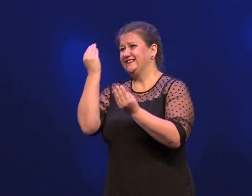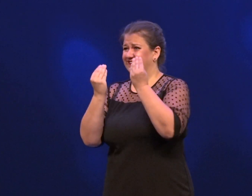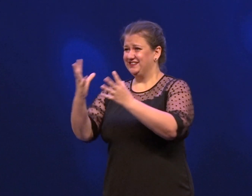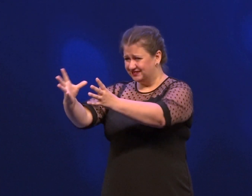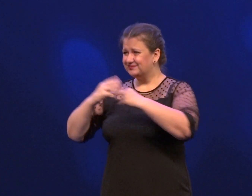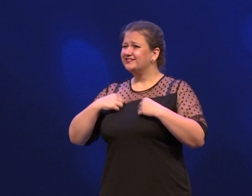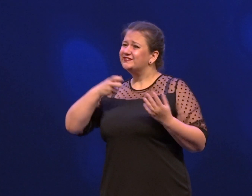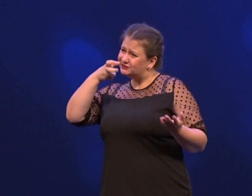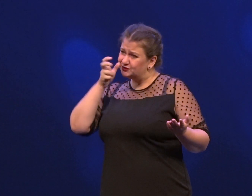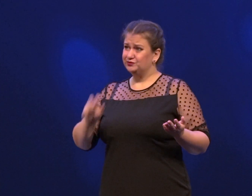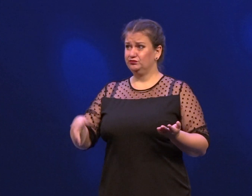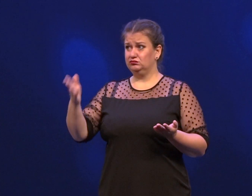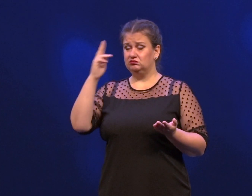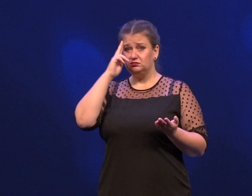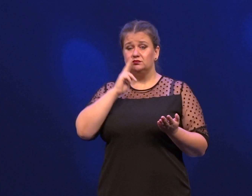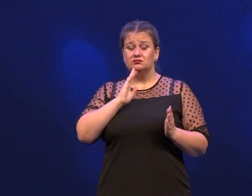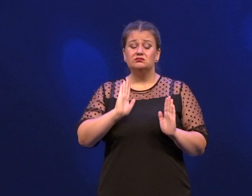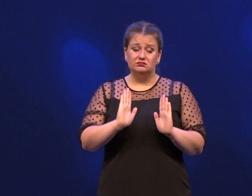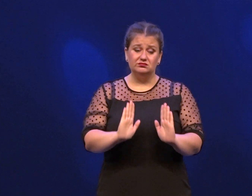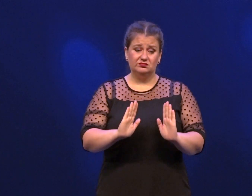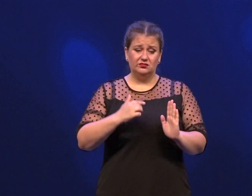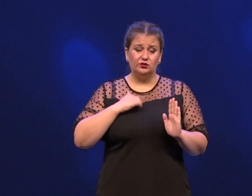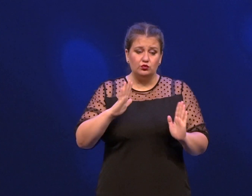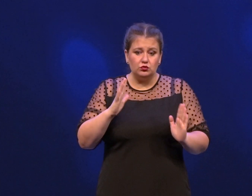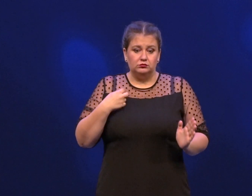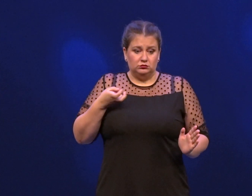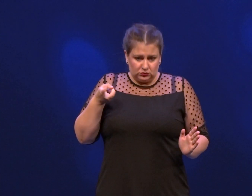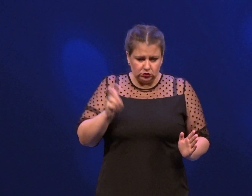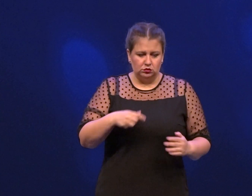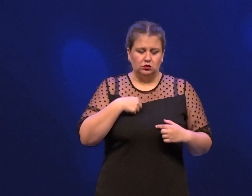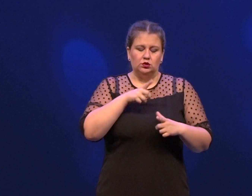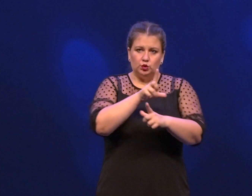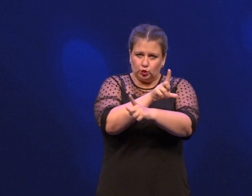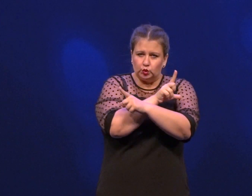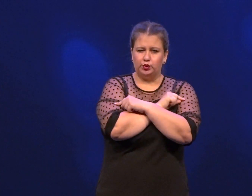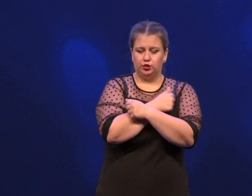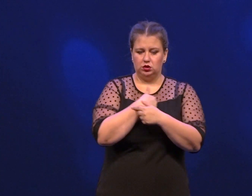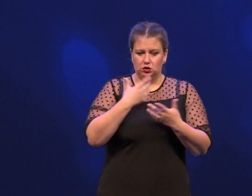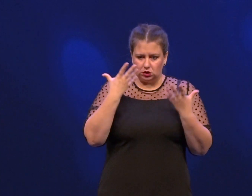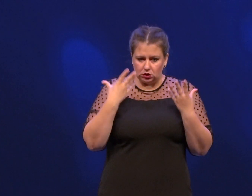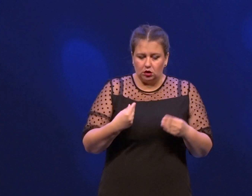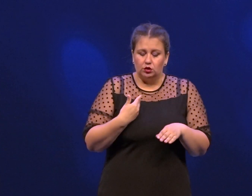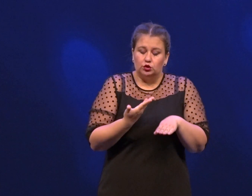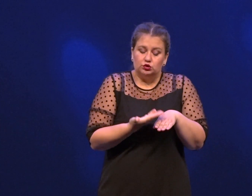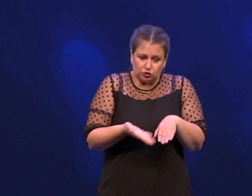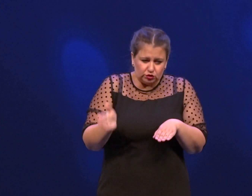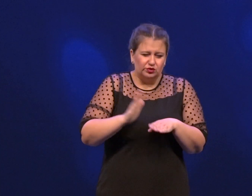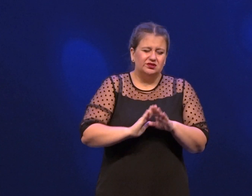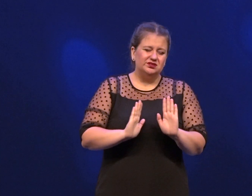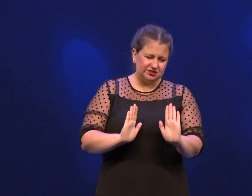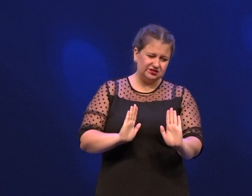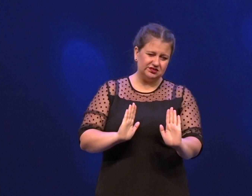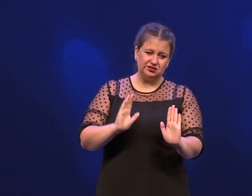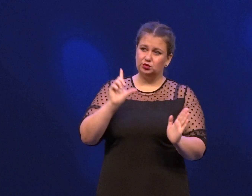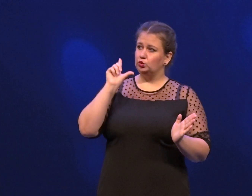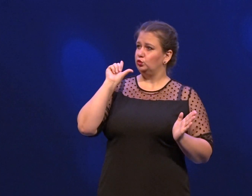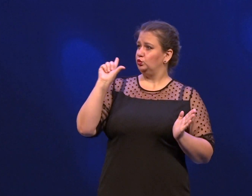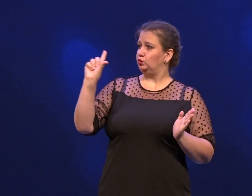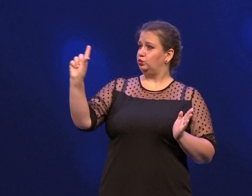сын говорит, папа, давай поиграем, мне скучно. А папа говорит, я только пришел с работы, я так устал, мне так тяжело сейчас.